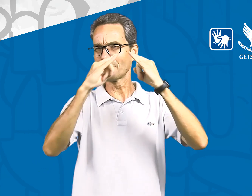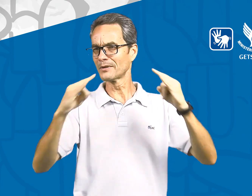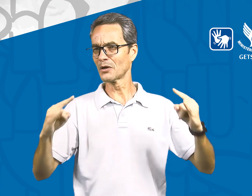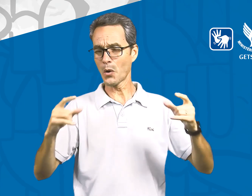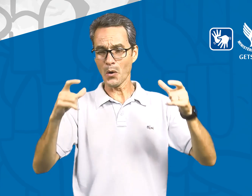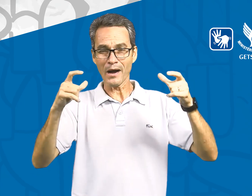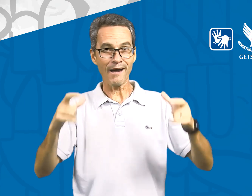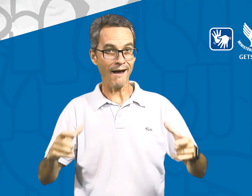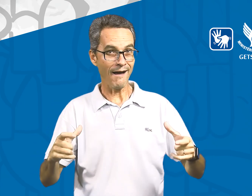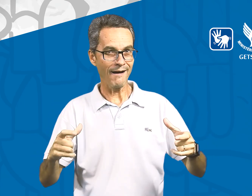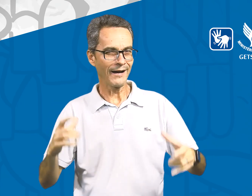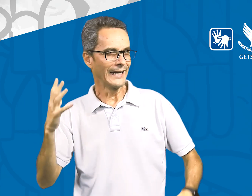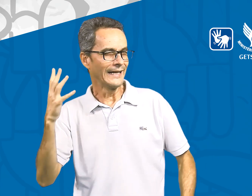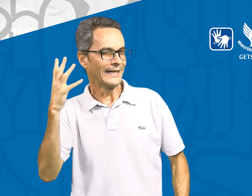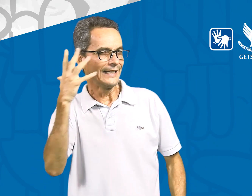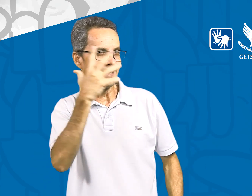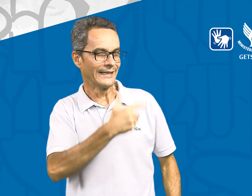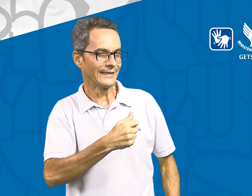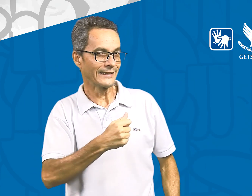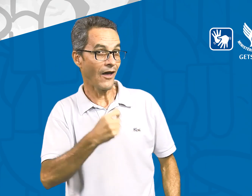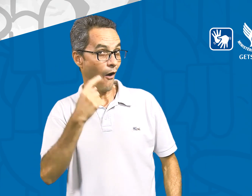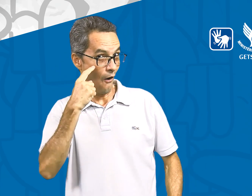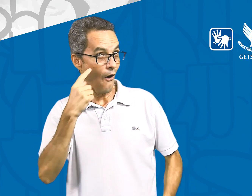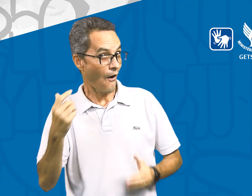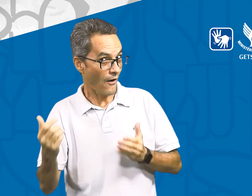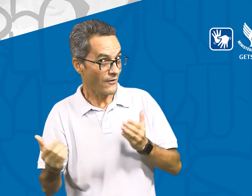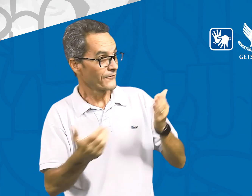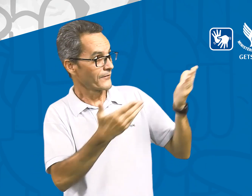de um acampamento num lugar lindo. Veja!